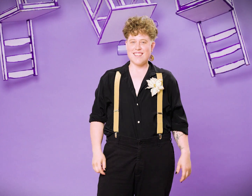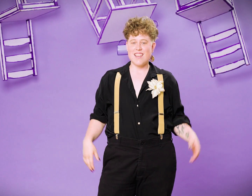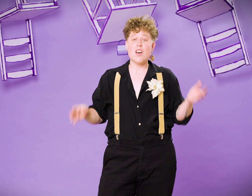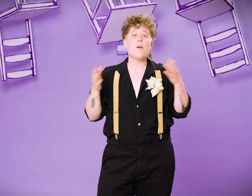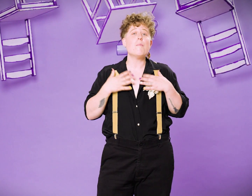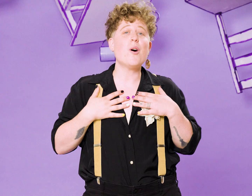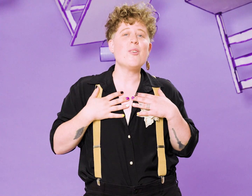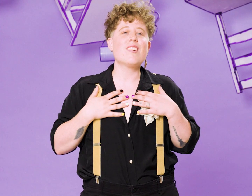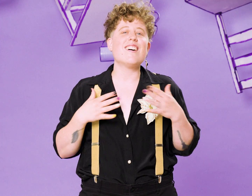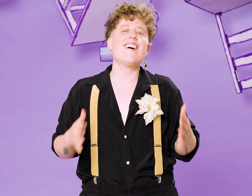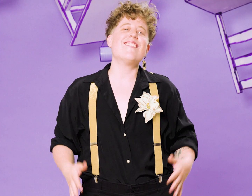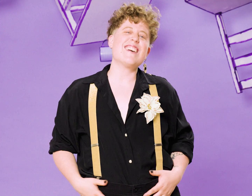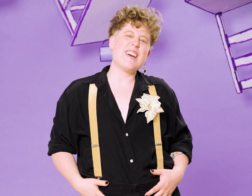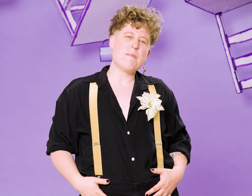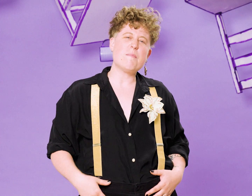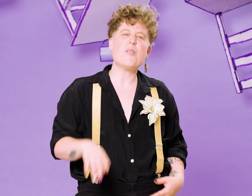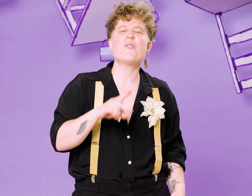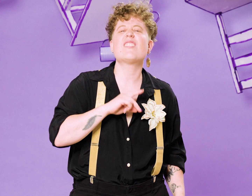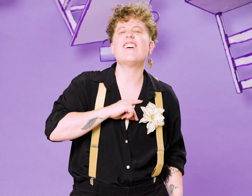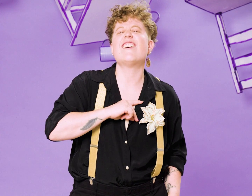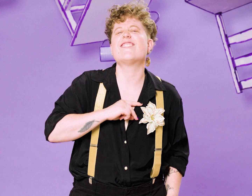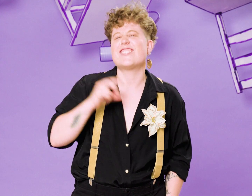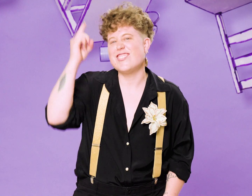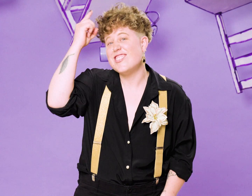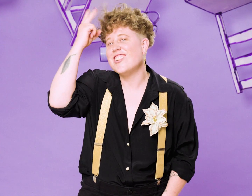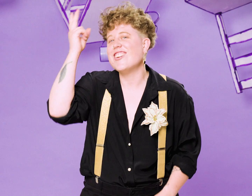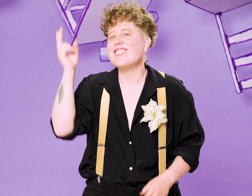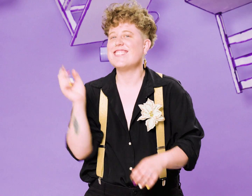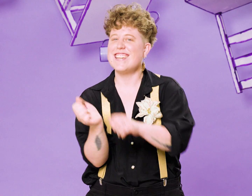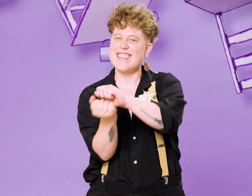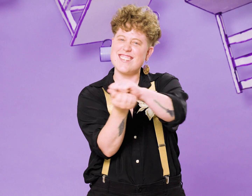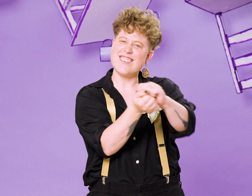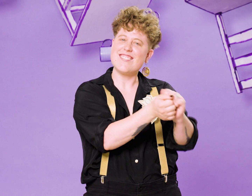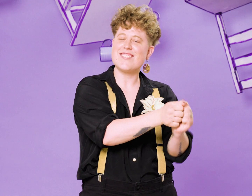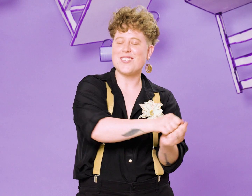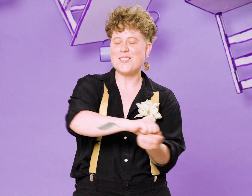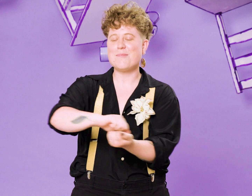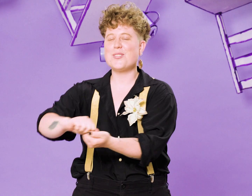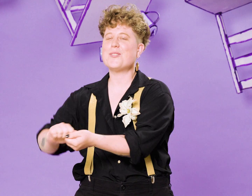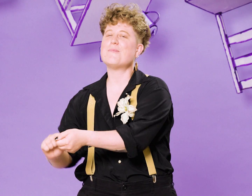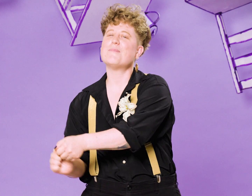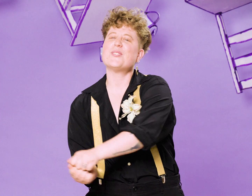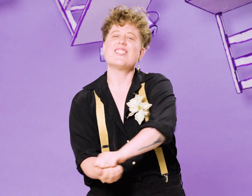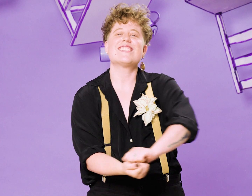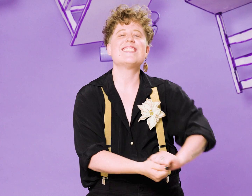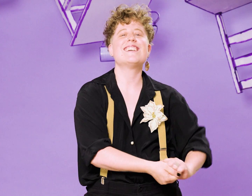Mon corps est mon corps, je me décore comme je me sens